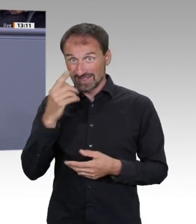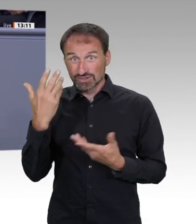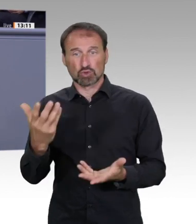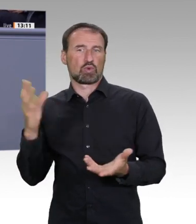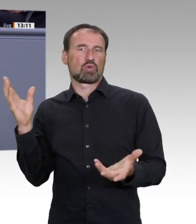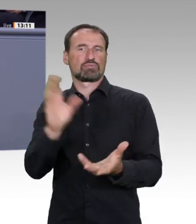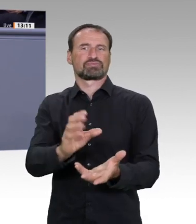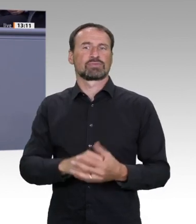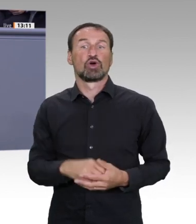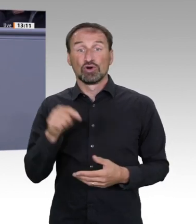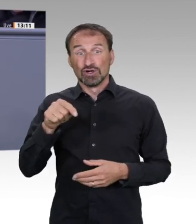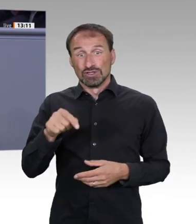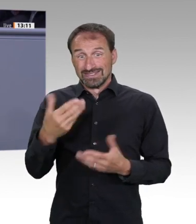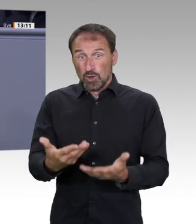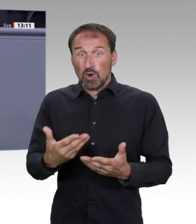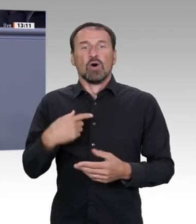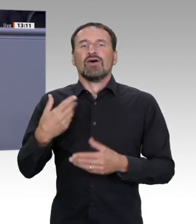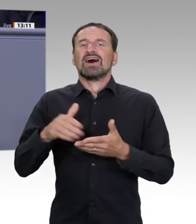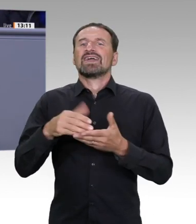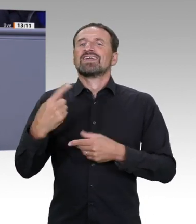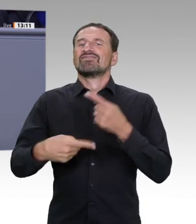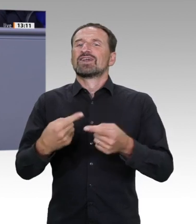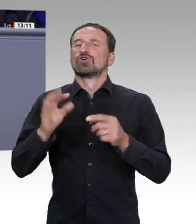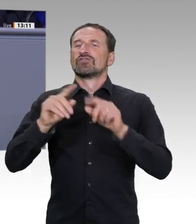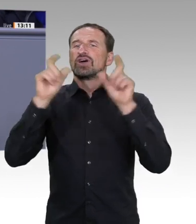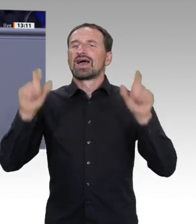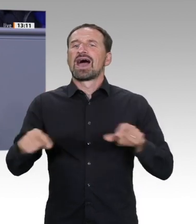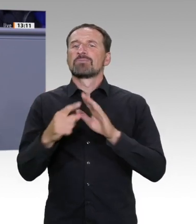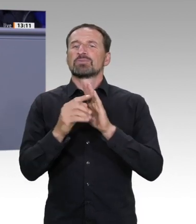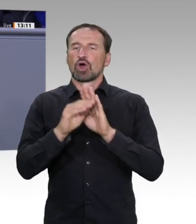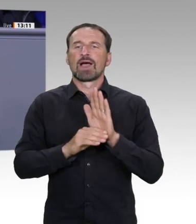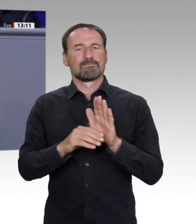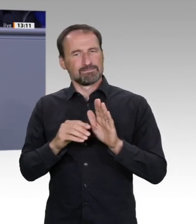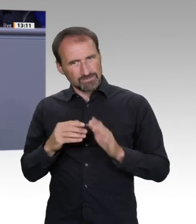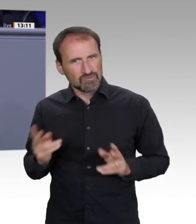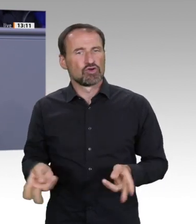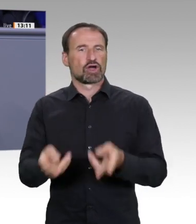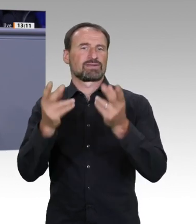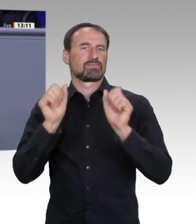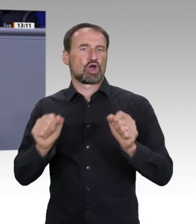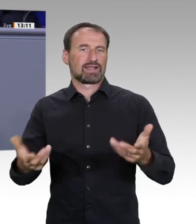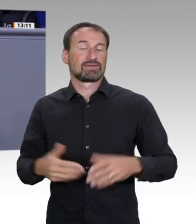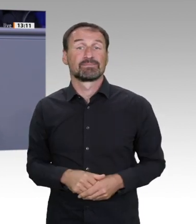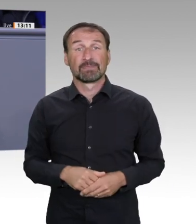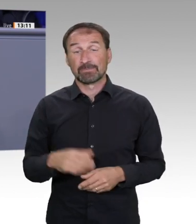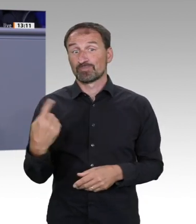Energieträgern. Bei der Umsetzung der Nachhaltigkeitsziele stößt man allerdings unweigerlich auf